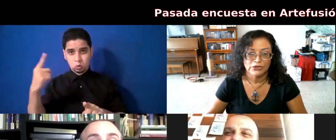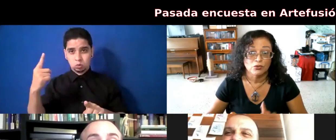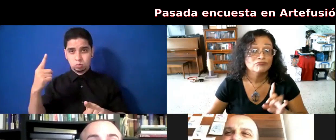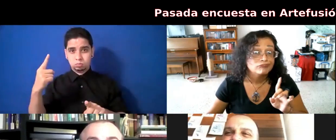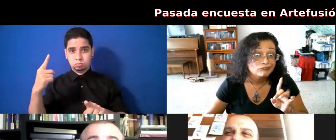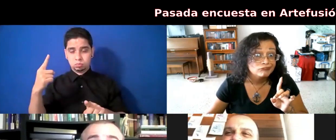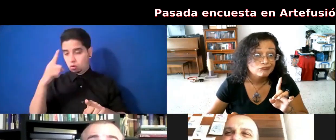Rico.